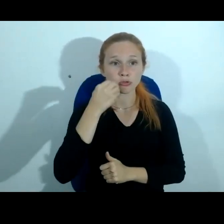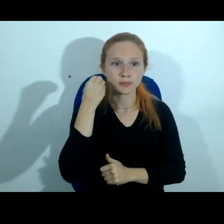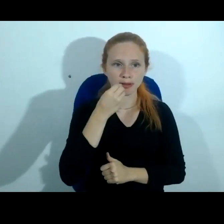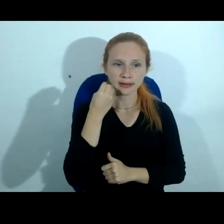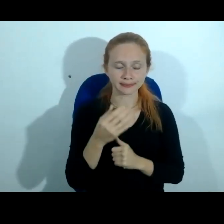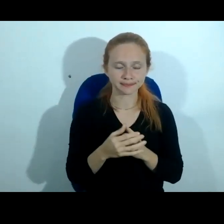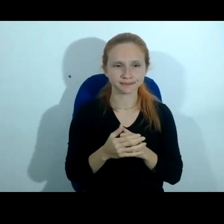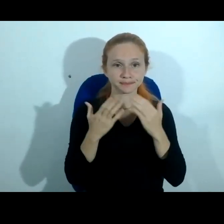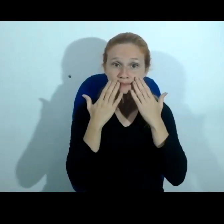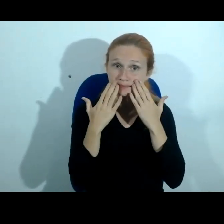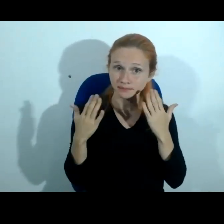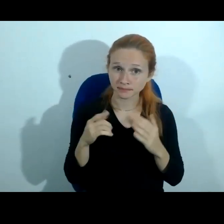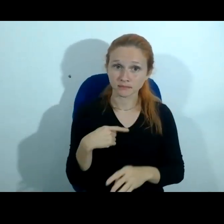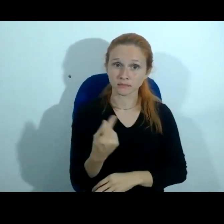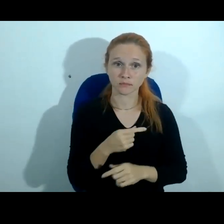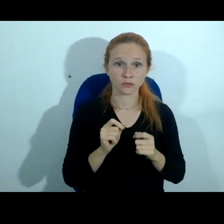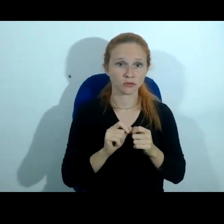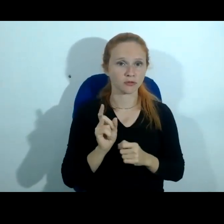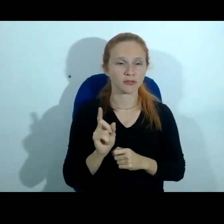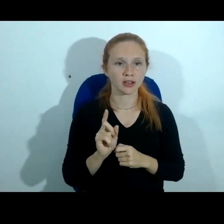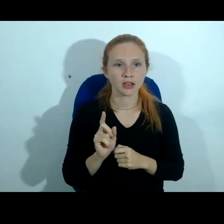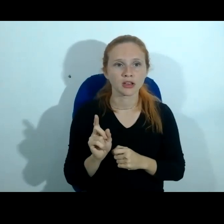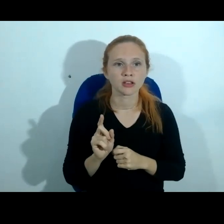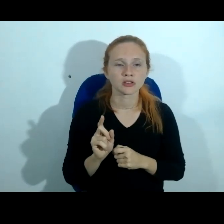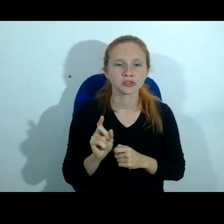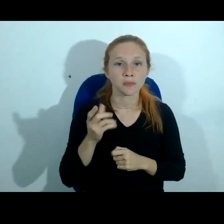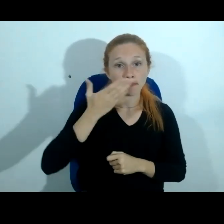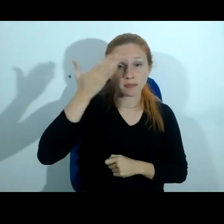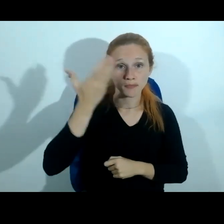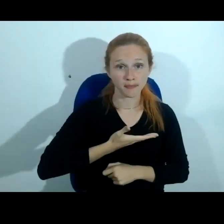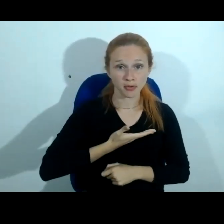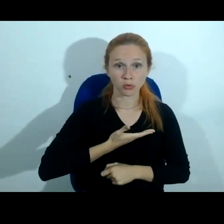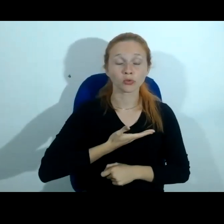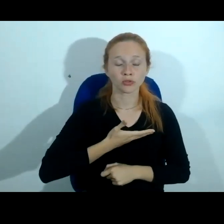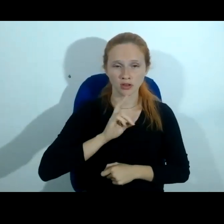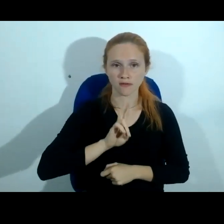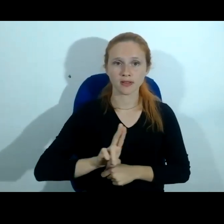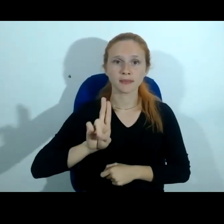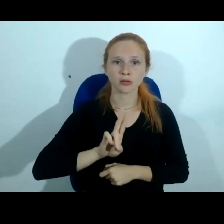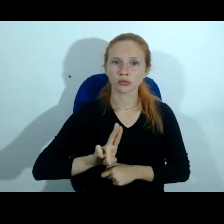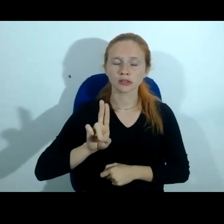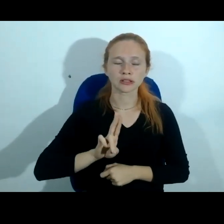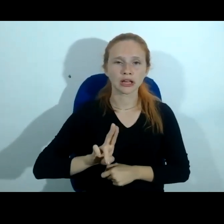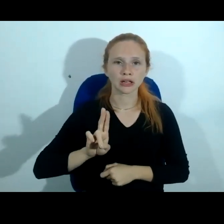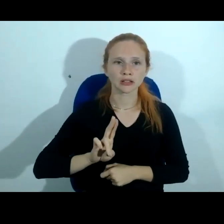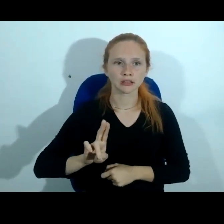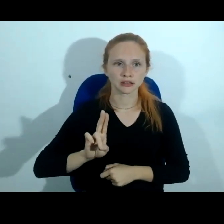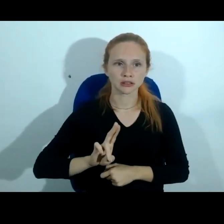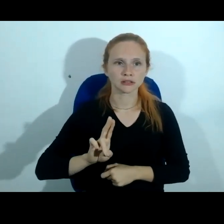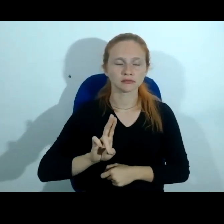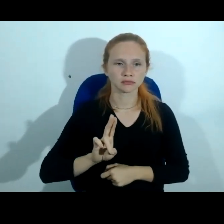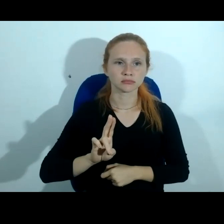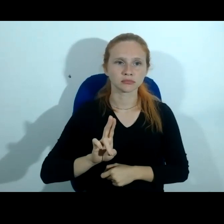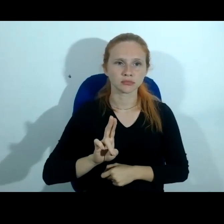frente a gente não produz nenhum tipo de evidência lá que vai ser usada em inquérito policial